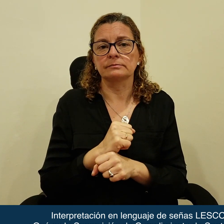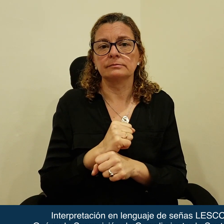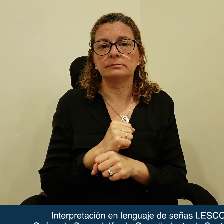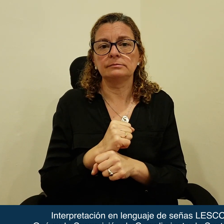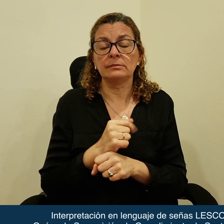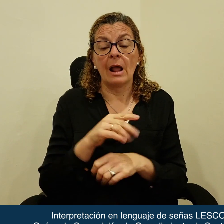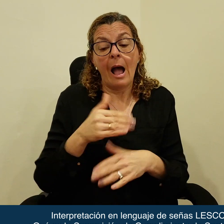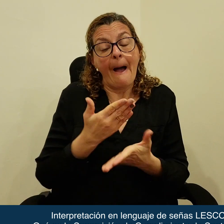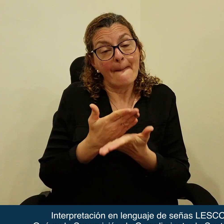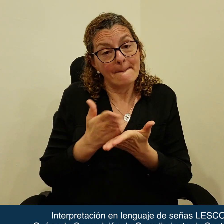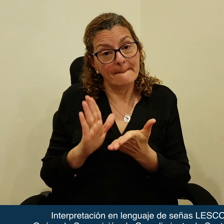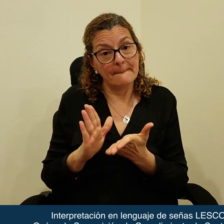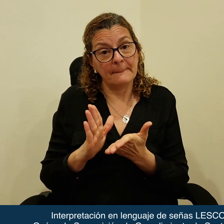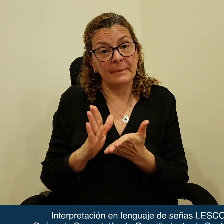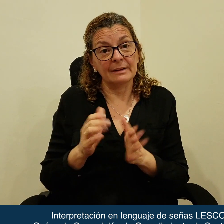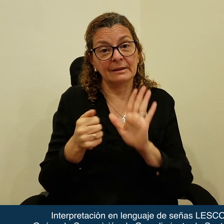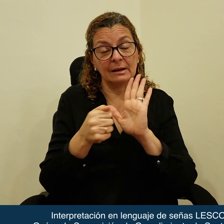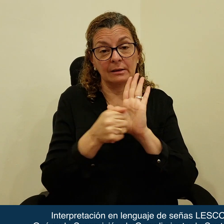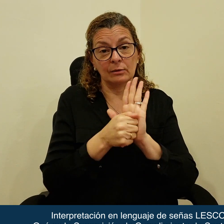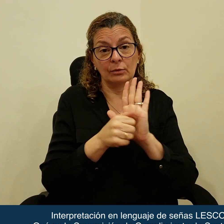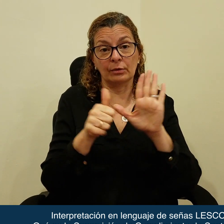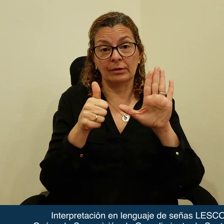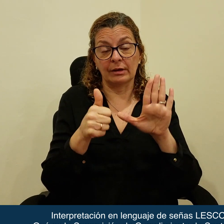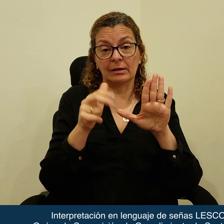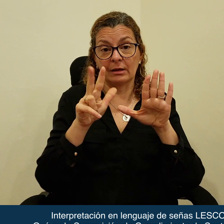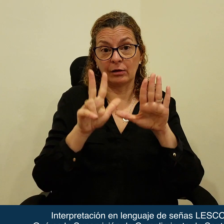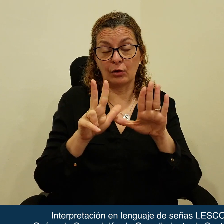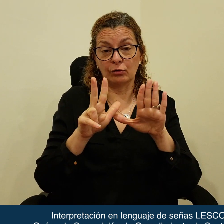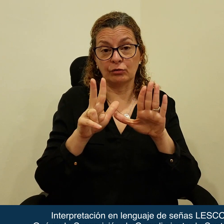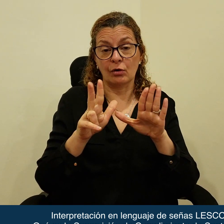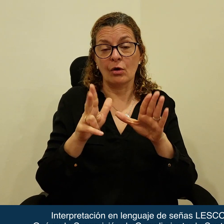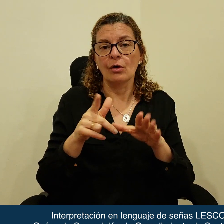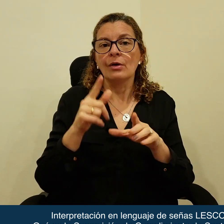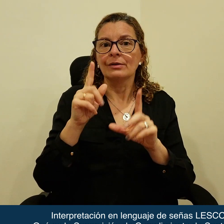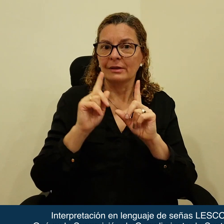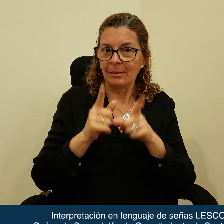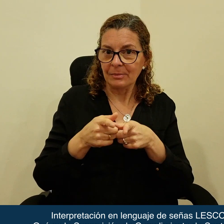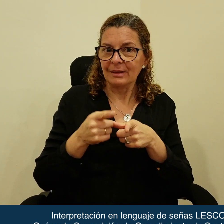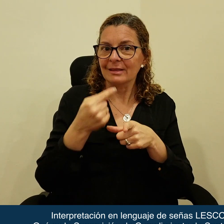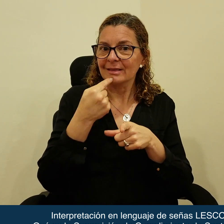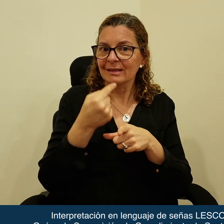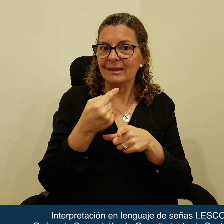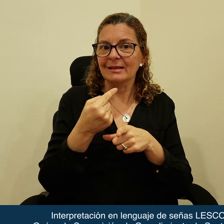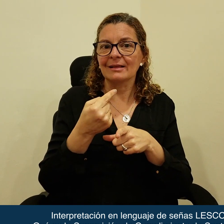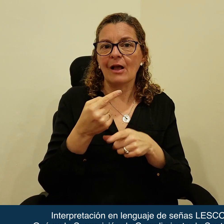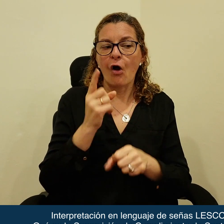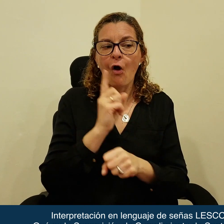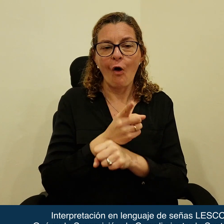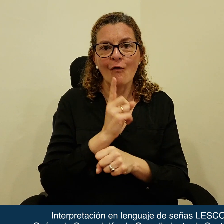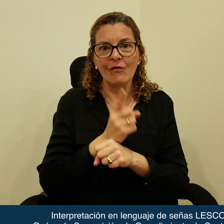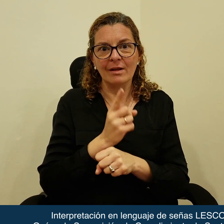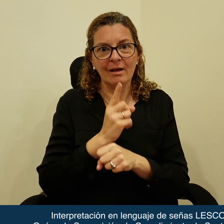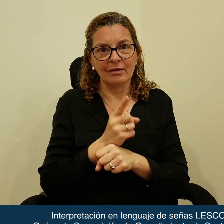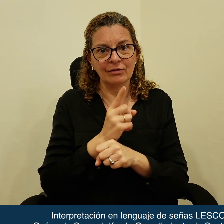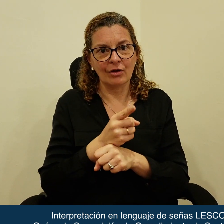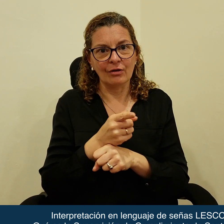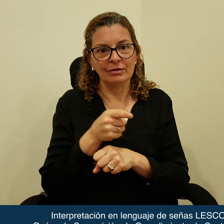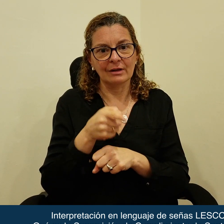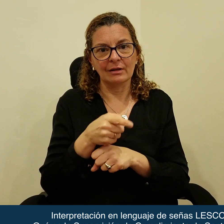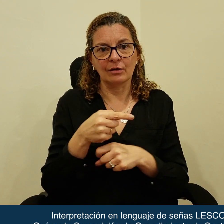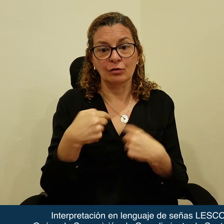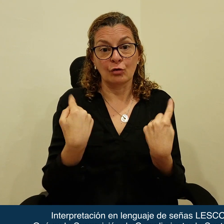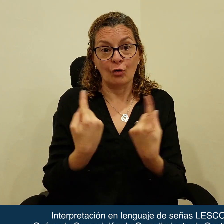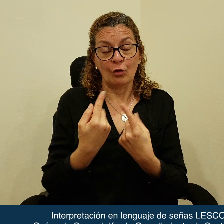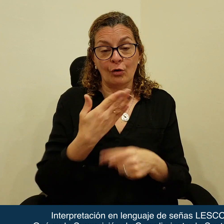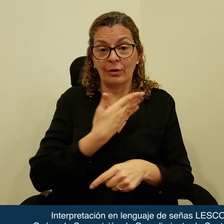Por otra parte, el artículo 68 de la Convención Americana establece la obligación que tienen los